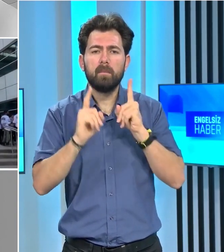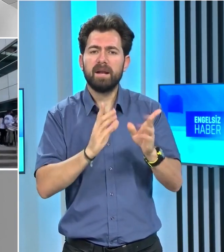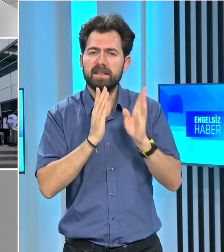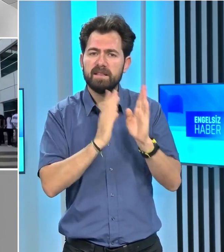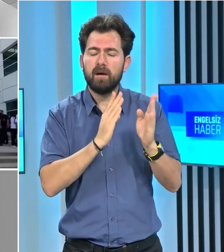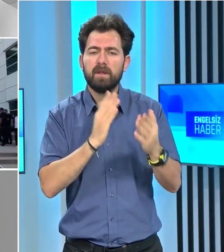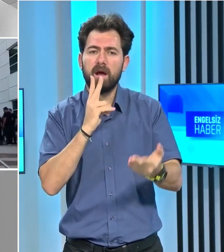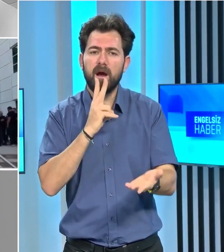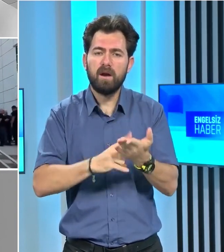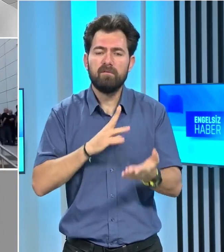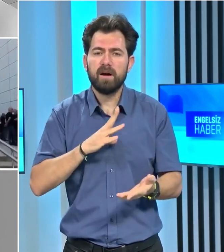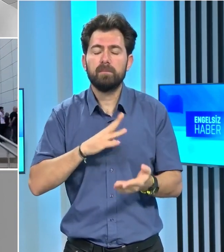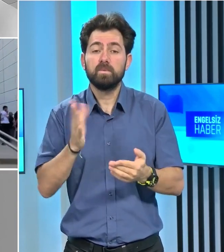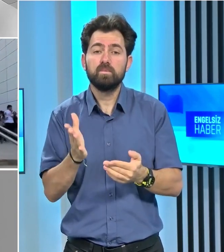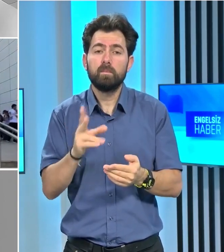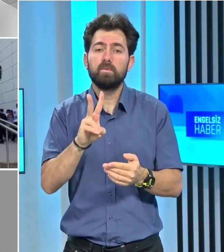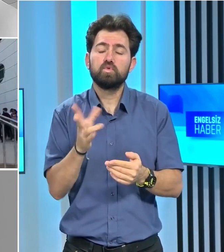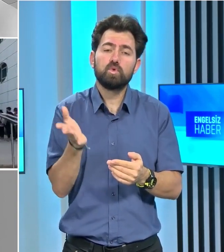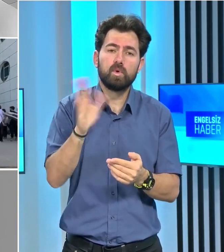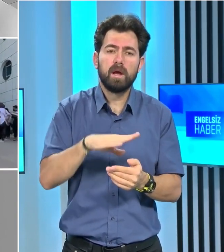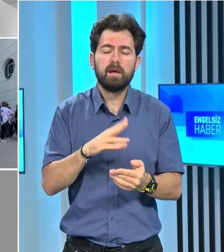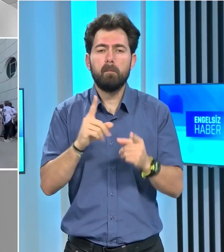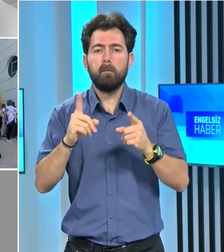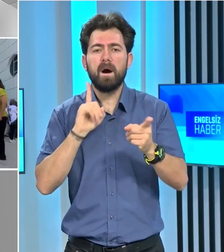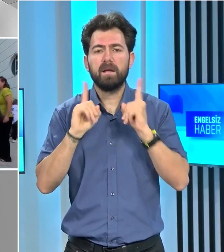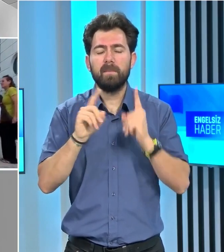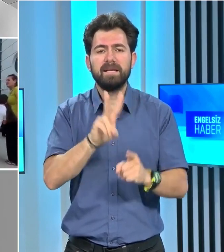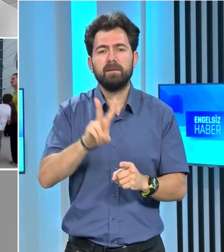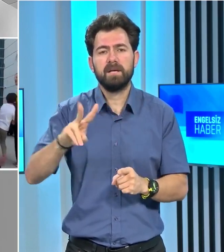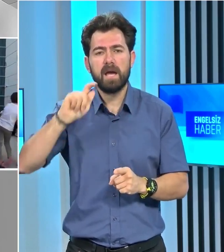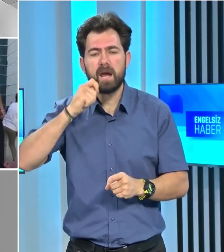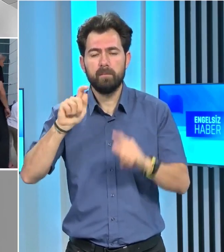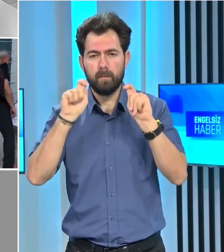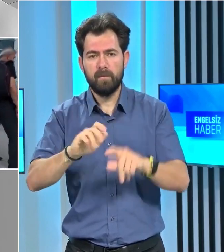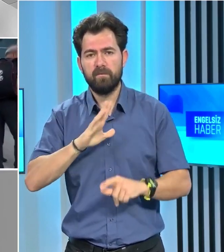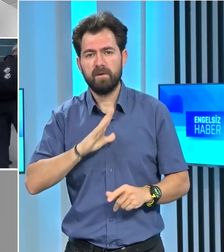verildi. Bir sonraki duruşma 22 Ekim'de yapılacak.